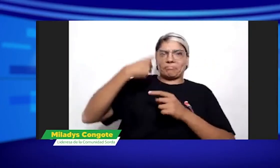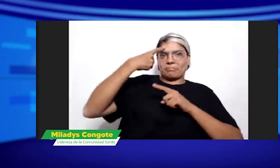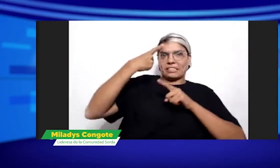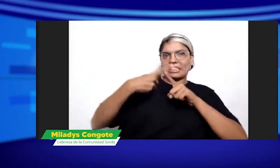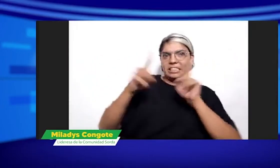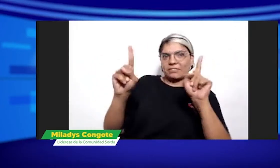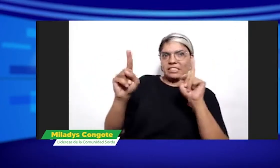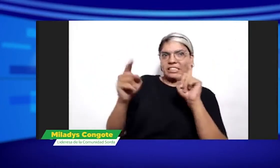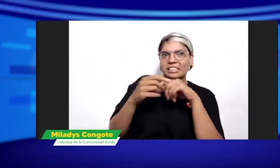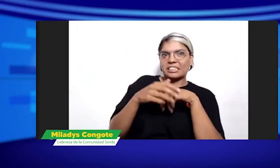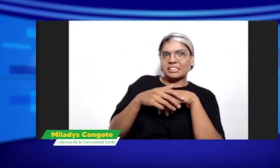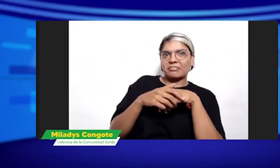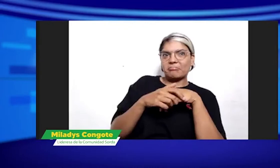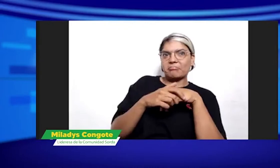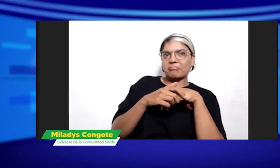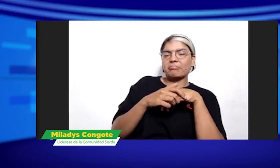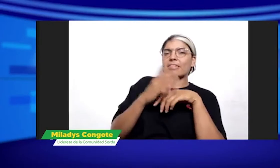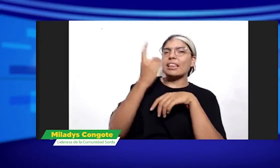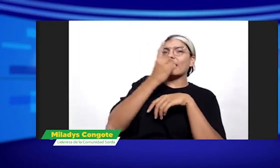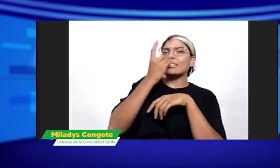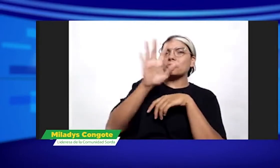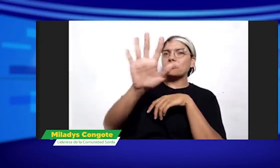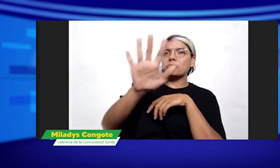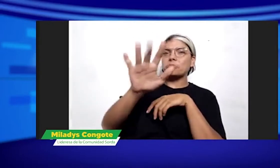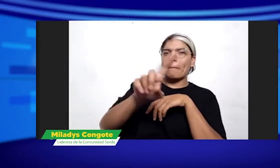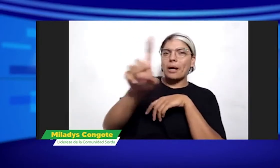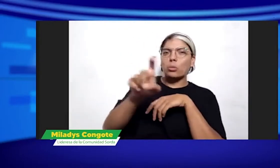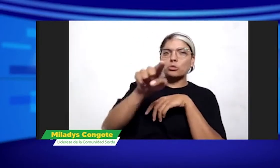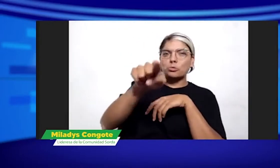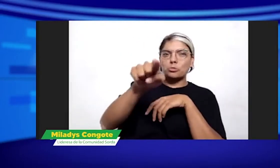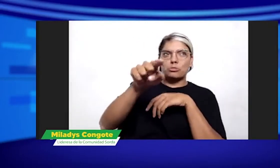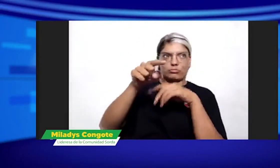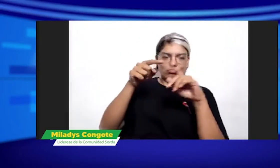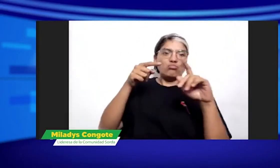población sorda, veo que tenemos dos puntos de vista distintos.